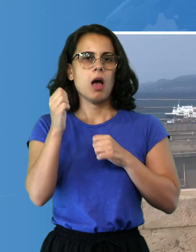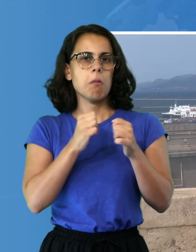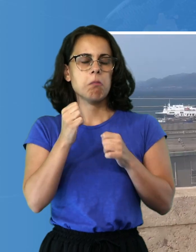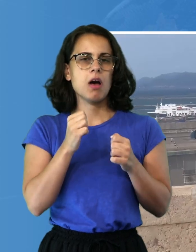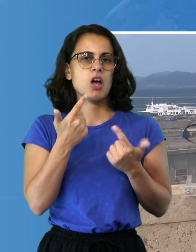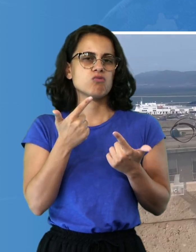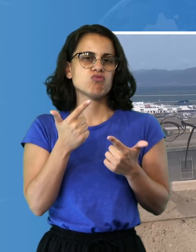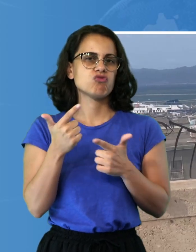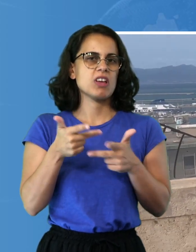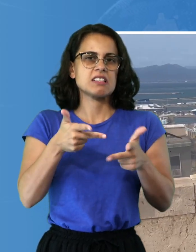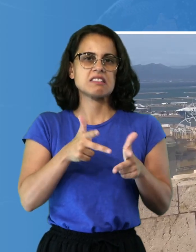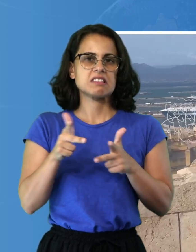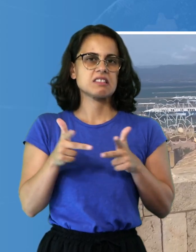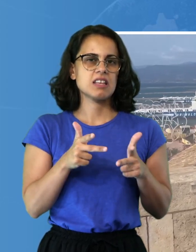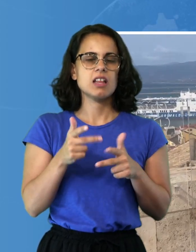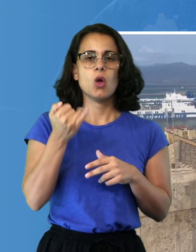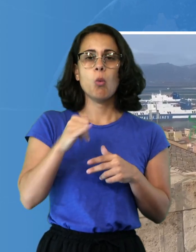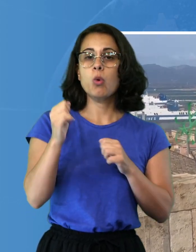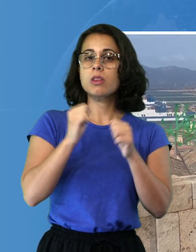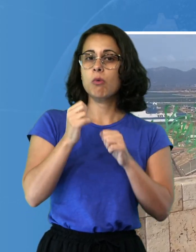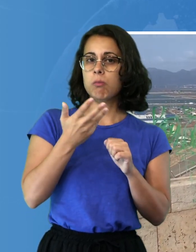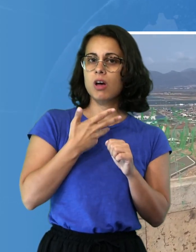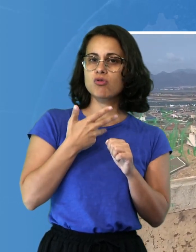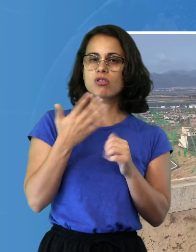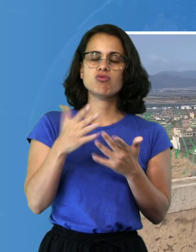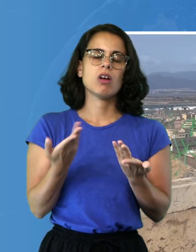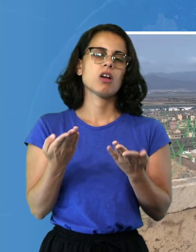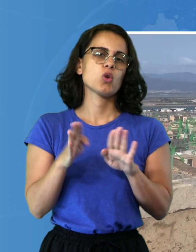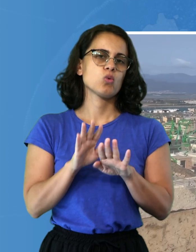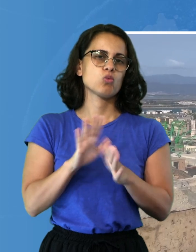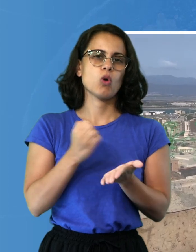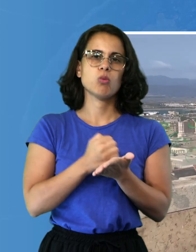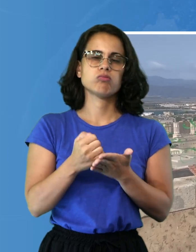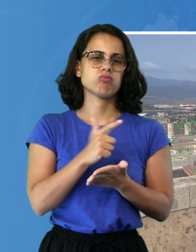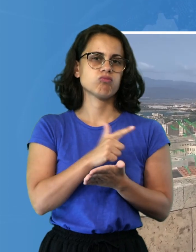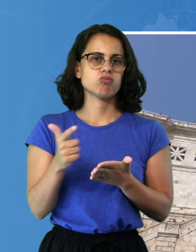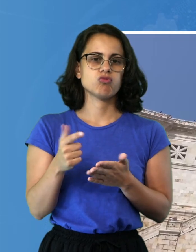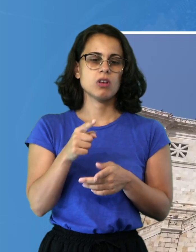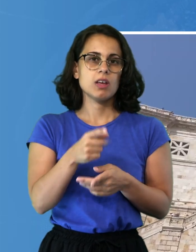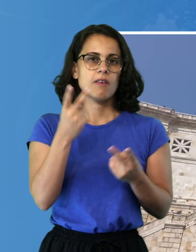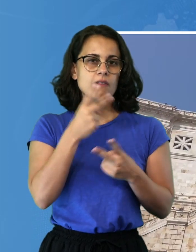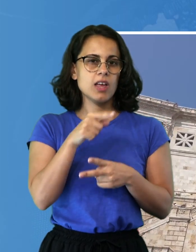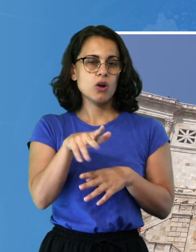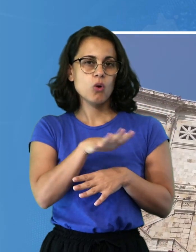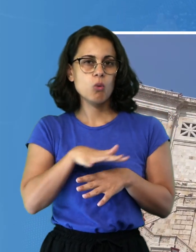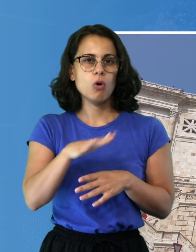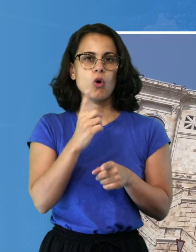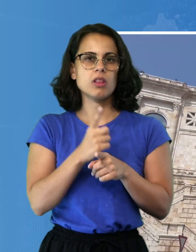l'ultimo il Decandia e le concessioni revocate. Insomma, uno dei luoghi che dovrebbero essere il fiore all'occhiello del capoluogo non si